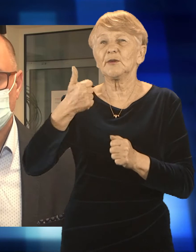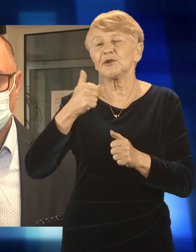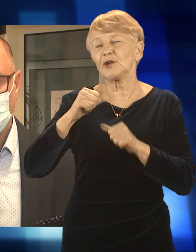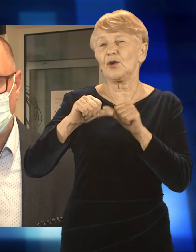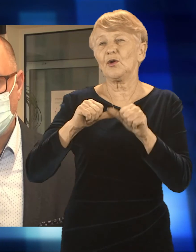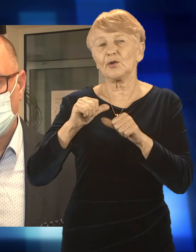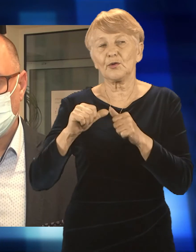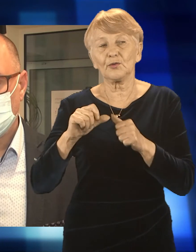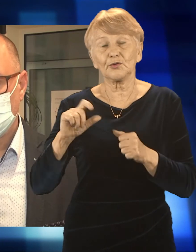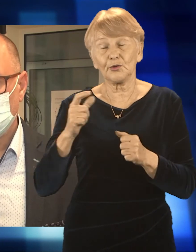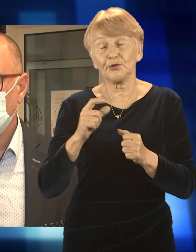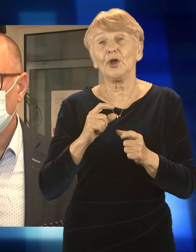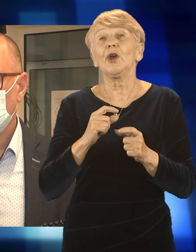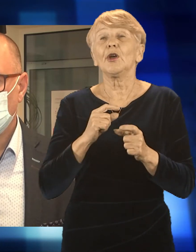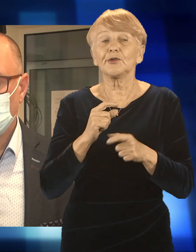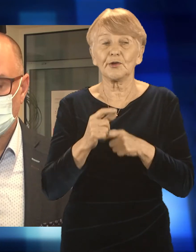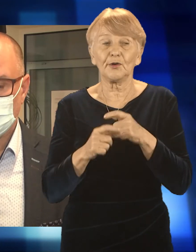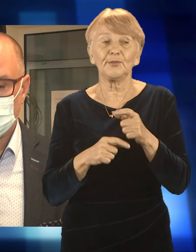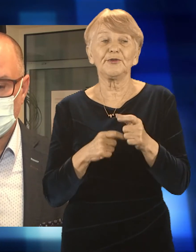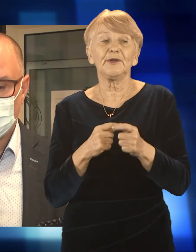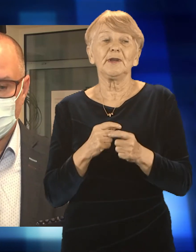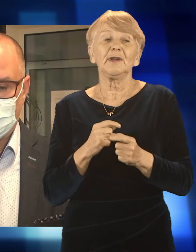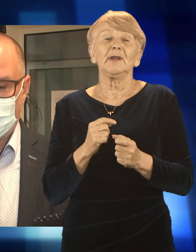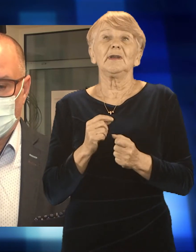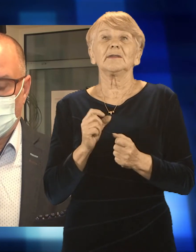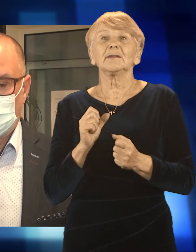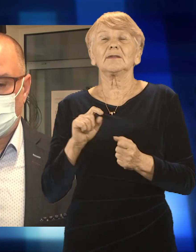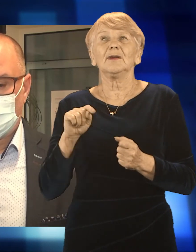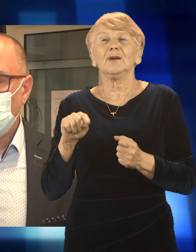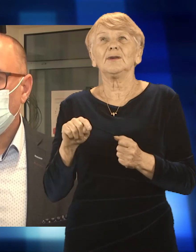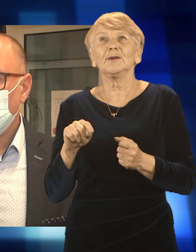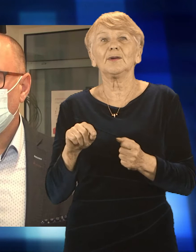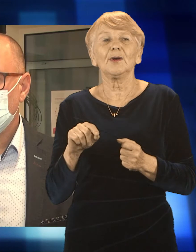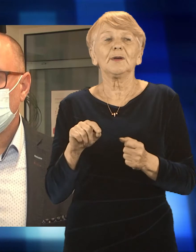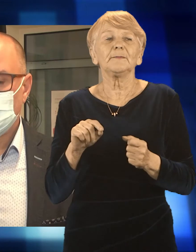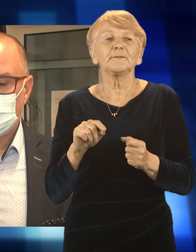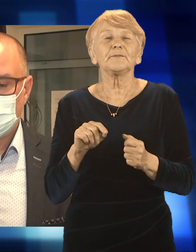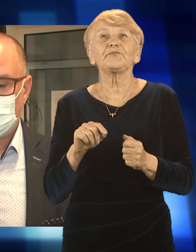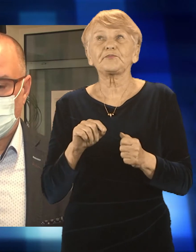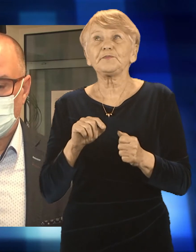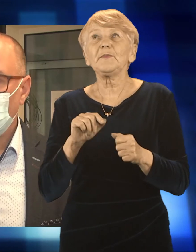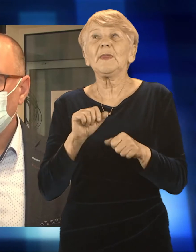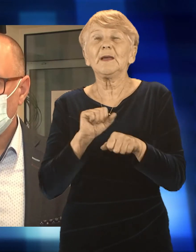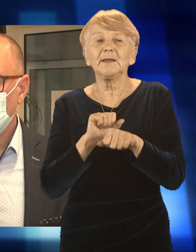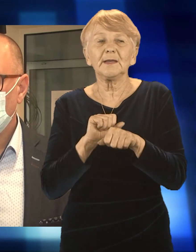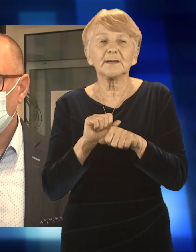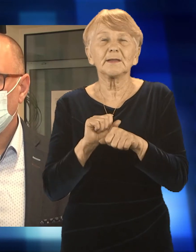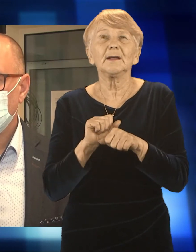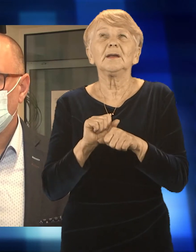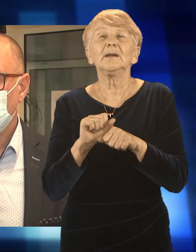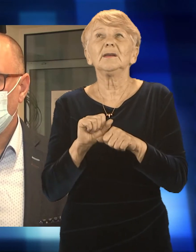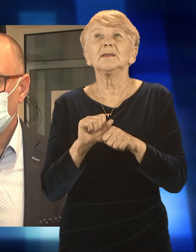kalendarium na to wskazuje, to od 1 stycznia. I tak jak pani mówiła, rzeczywiście mają być to